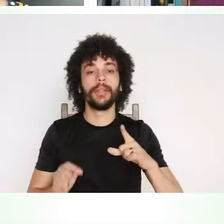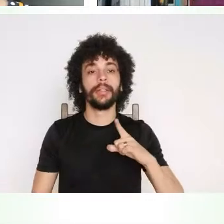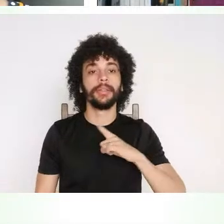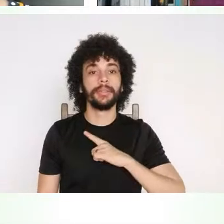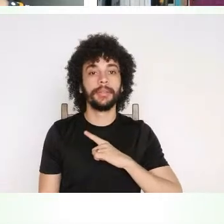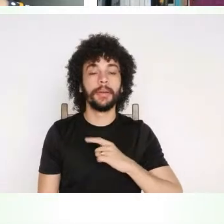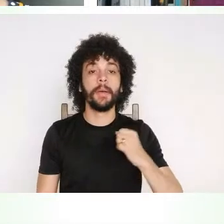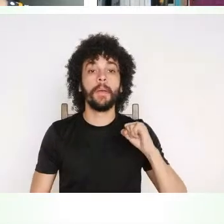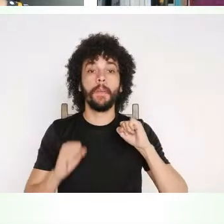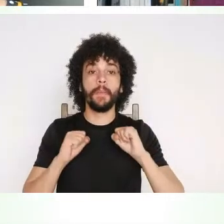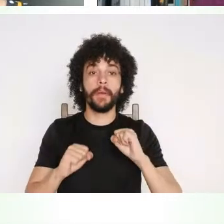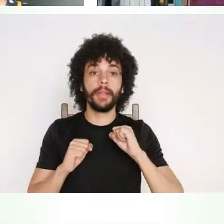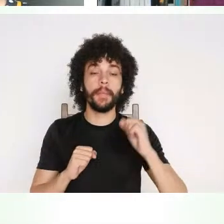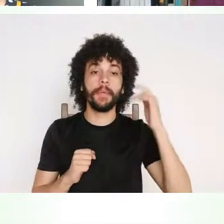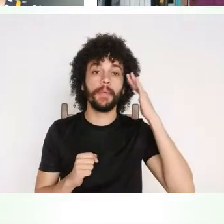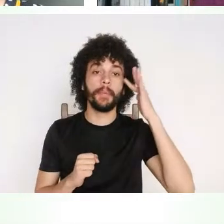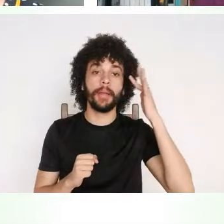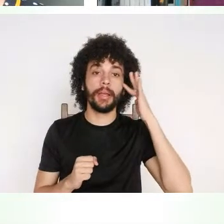poderíamos pensar